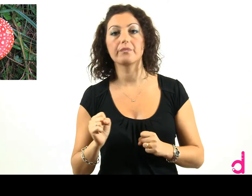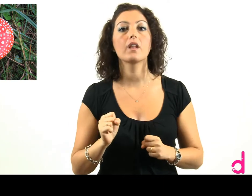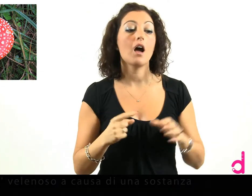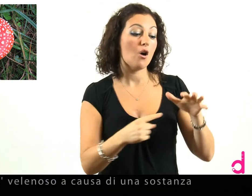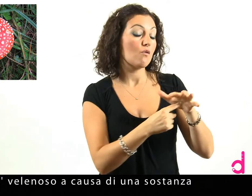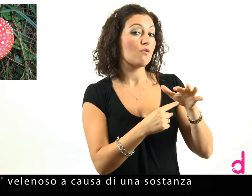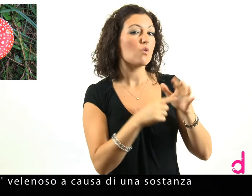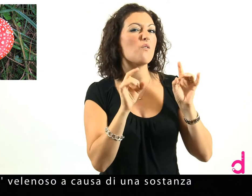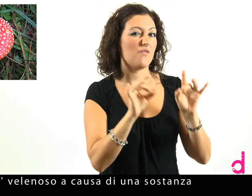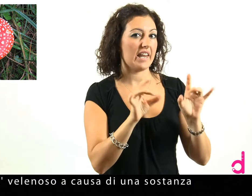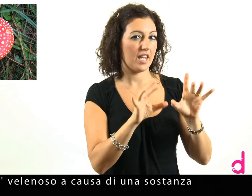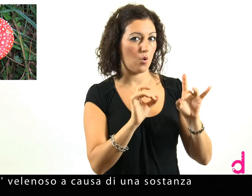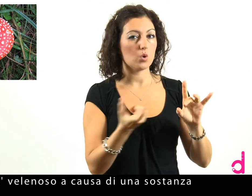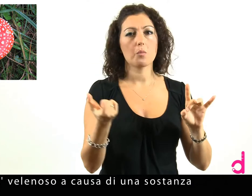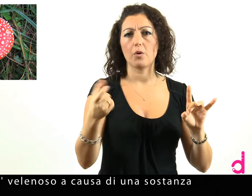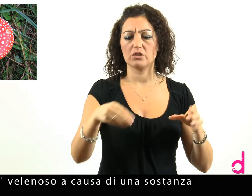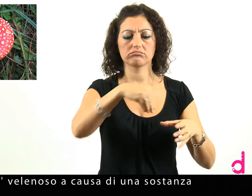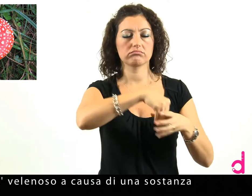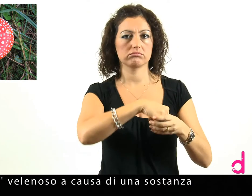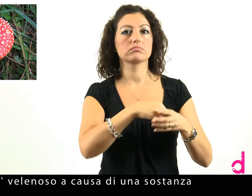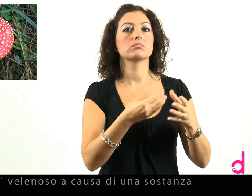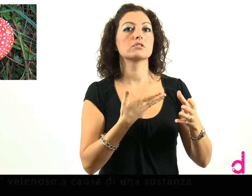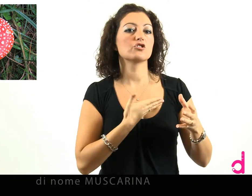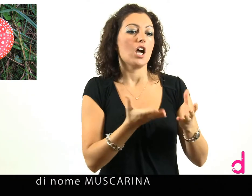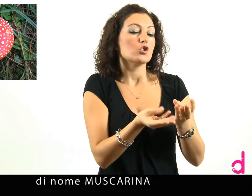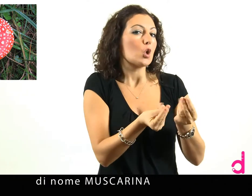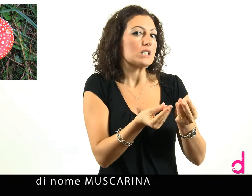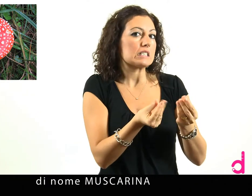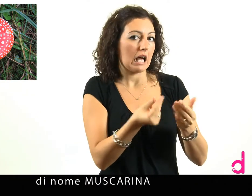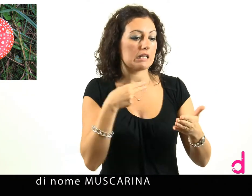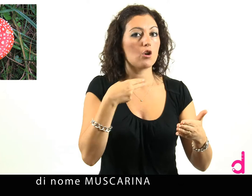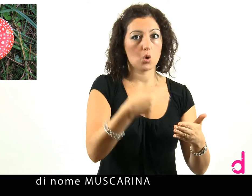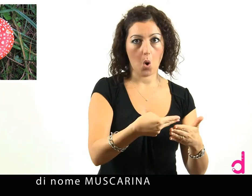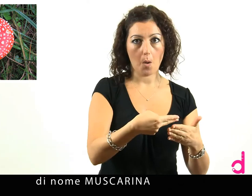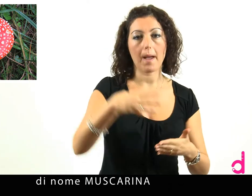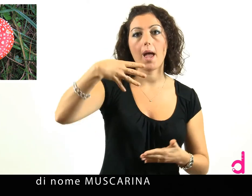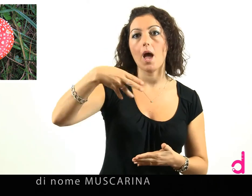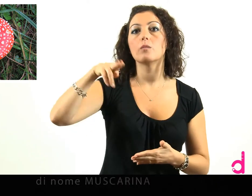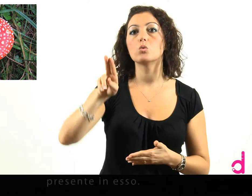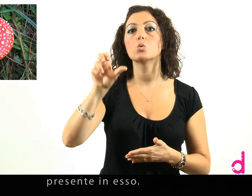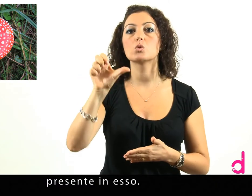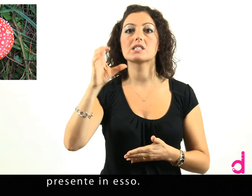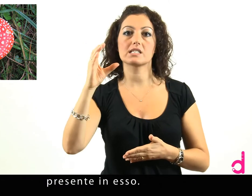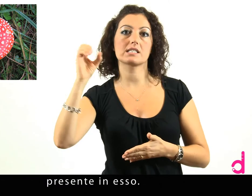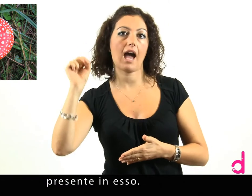E' velenoso a causa di una sostanza di nome Muscarina, presente in esso.